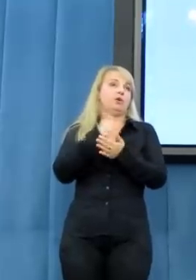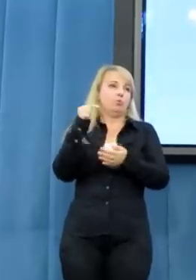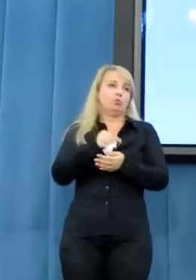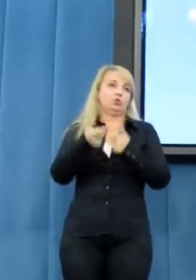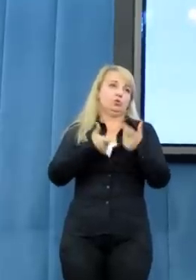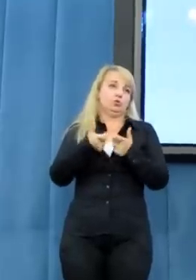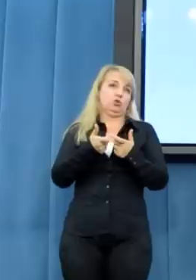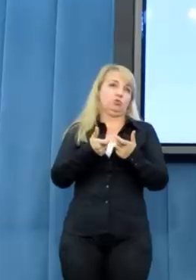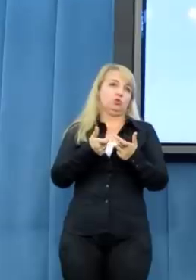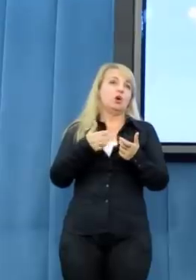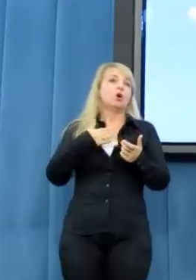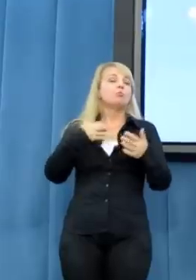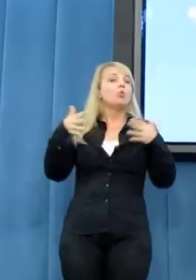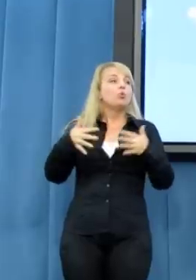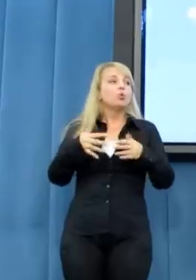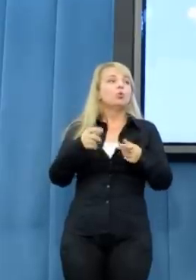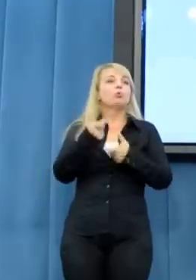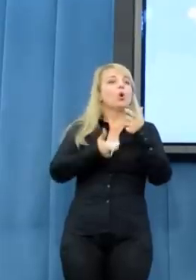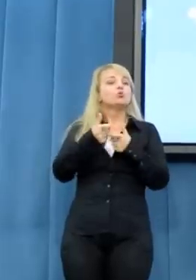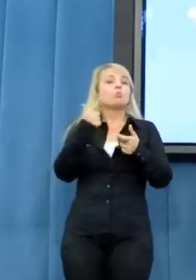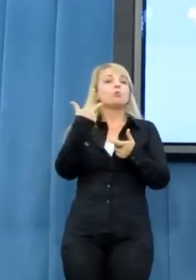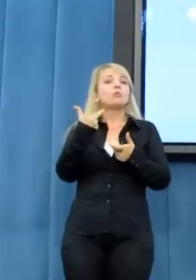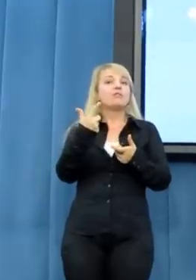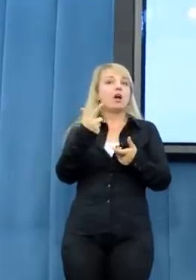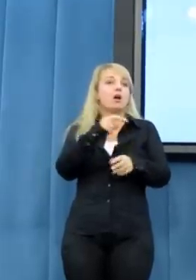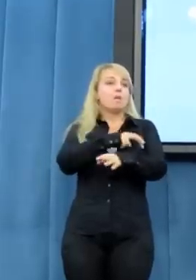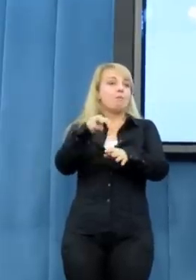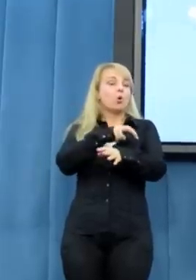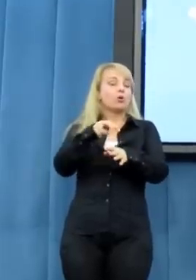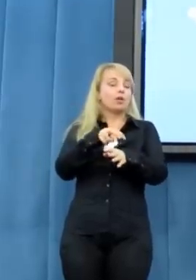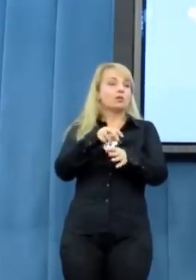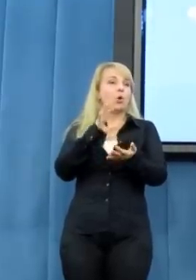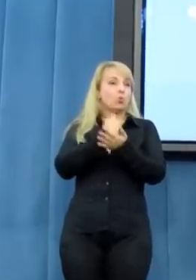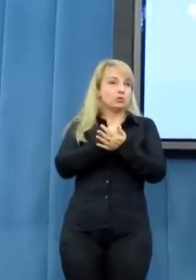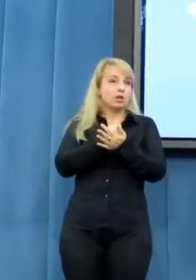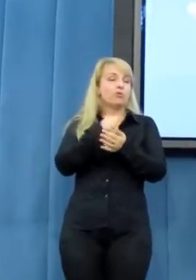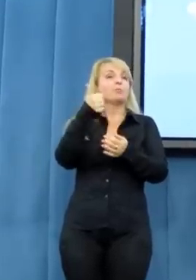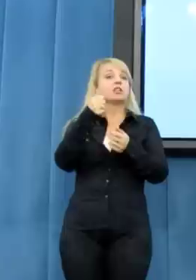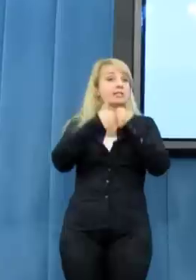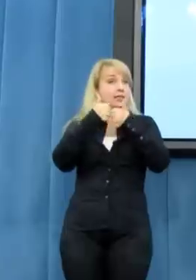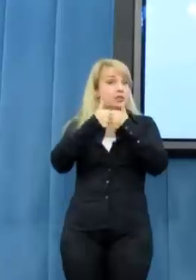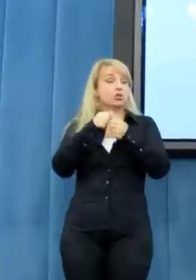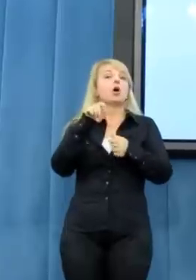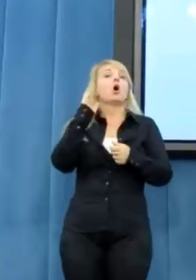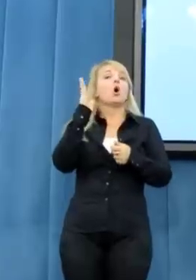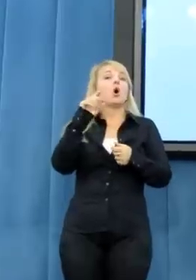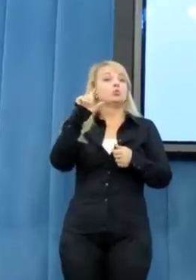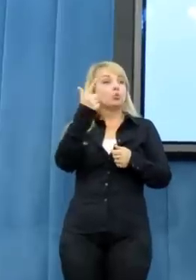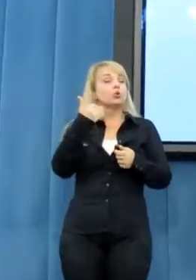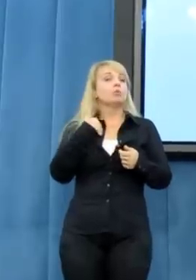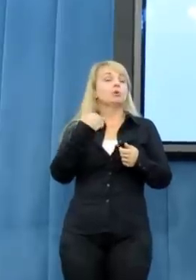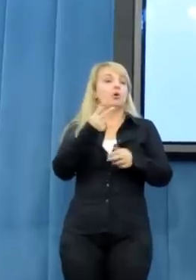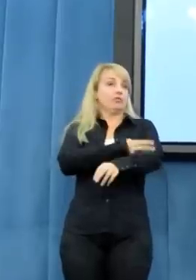tym roku złożył już dwie ustawy w tej sprawie. Dwa projekty ustaw. Jeden w styczniu, drugi w czerwcu. I